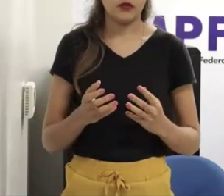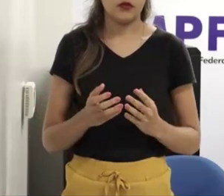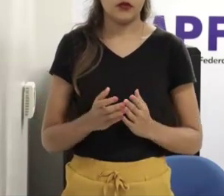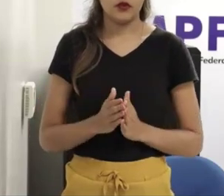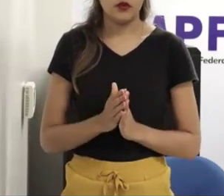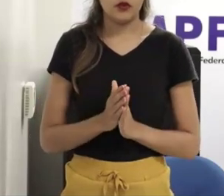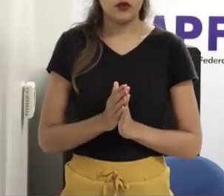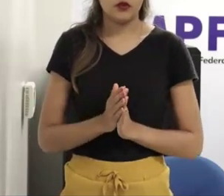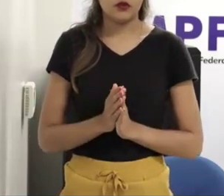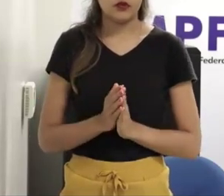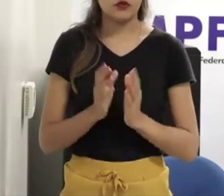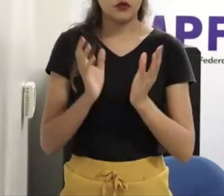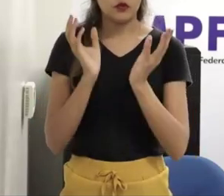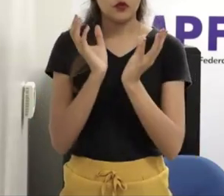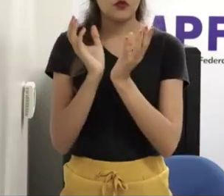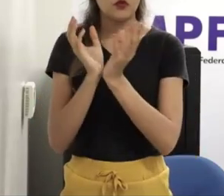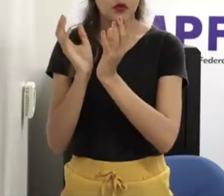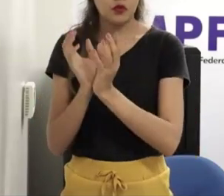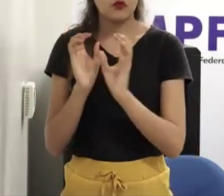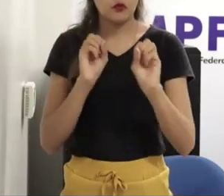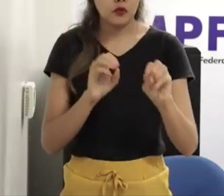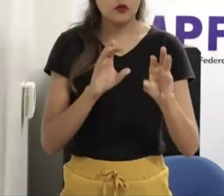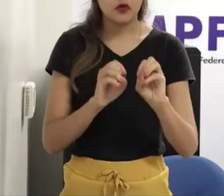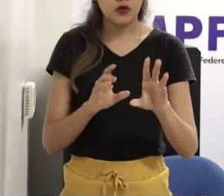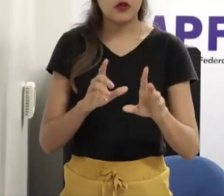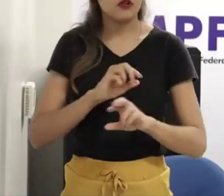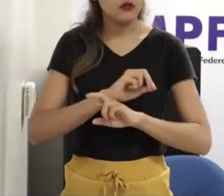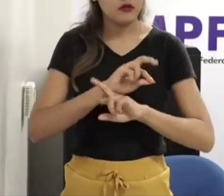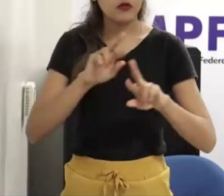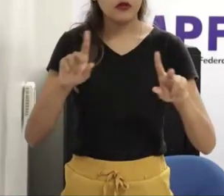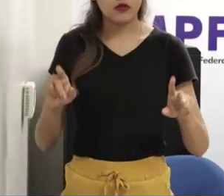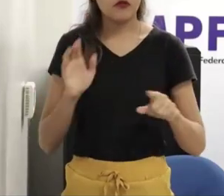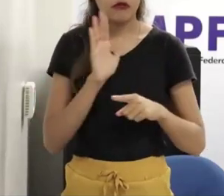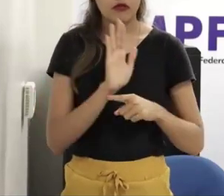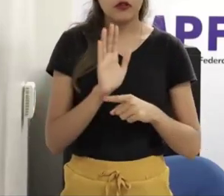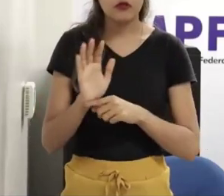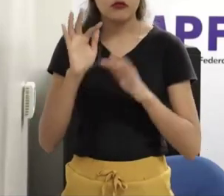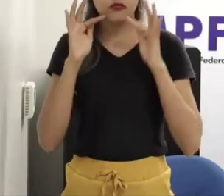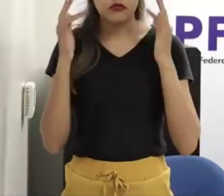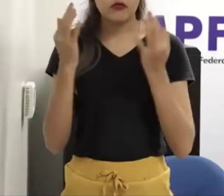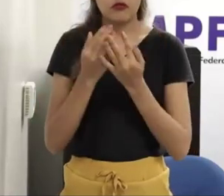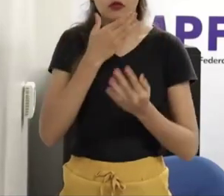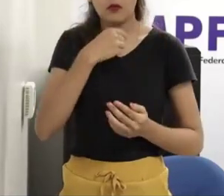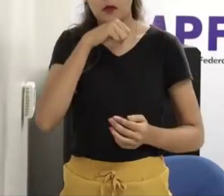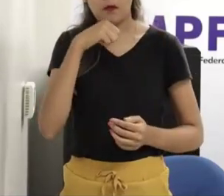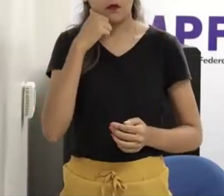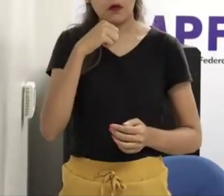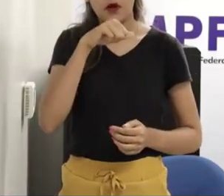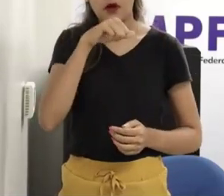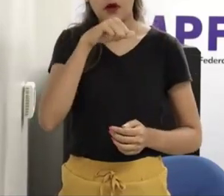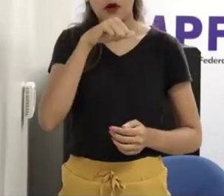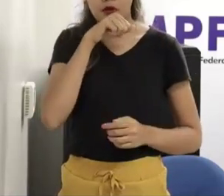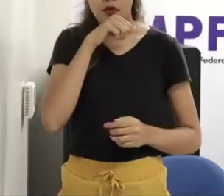de controle dos pais, as crianças, muitas vezes, não é nem em relação a crimes